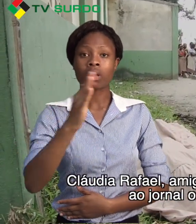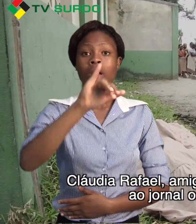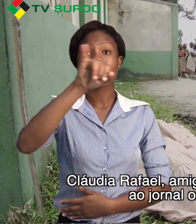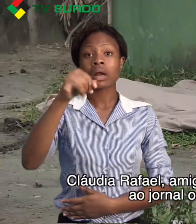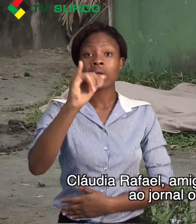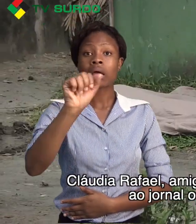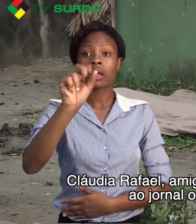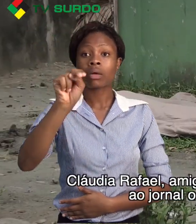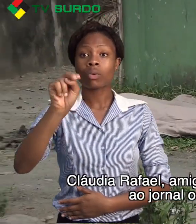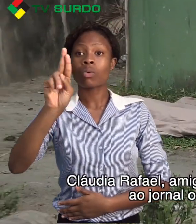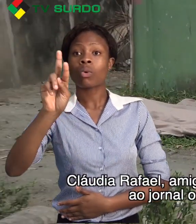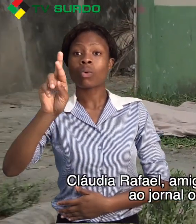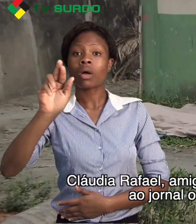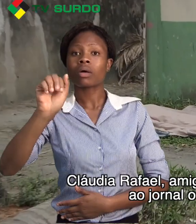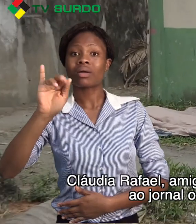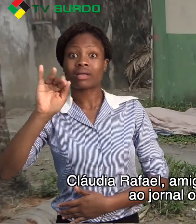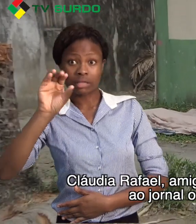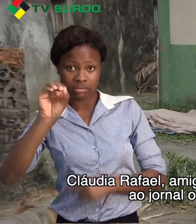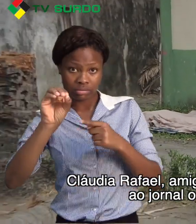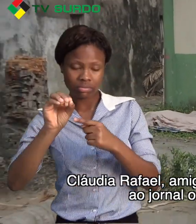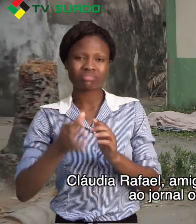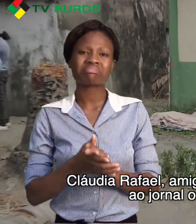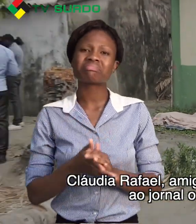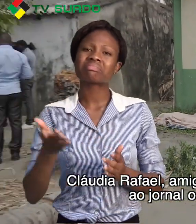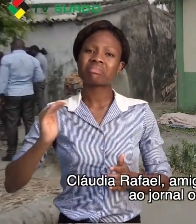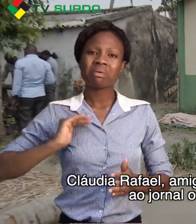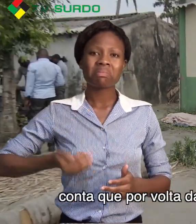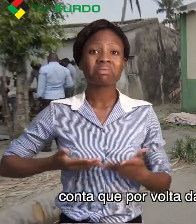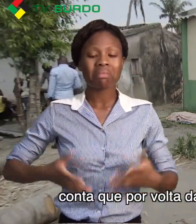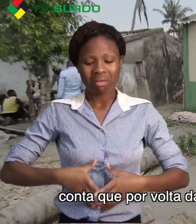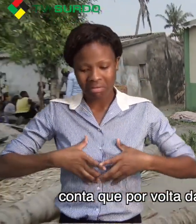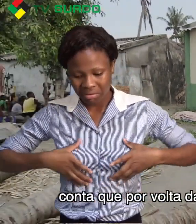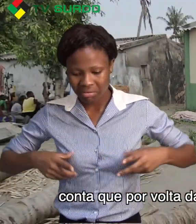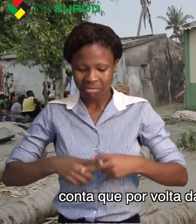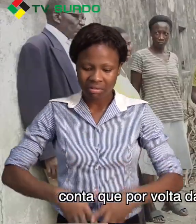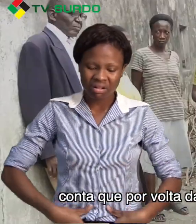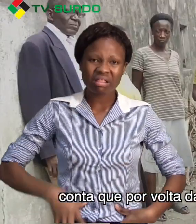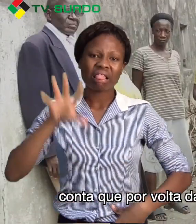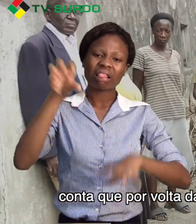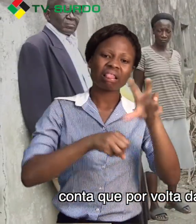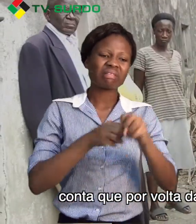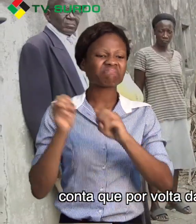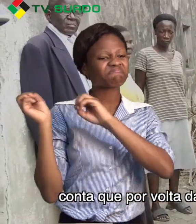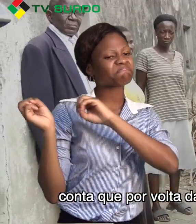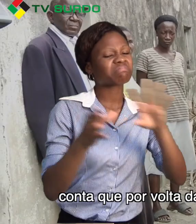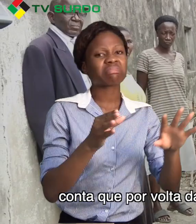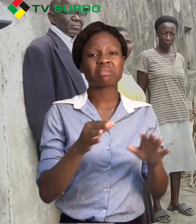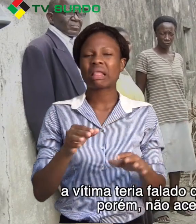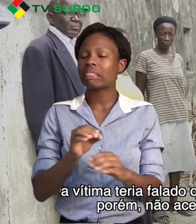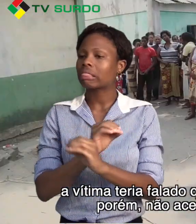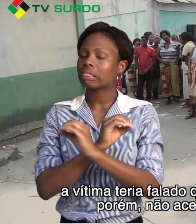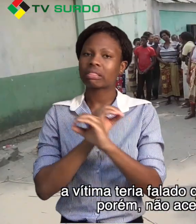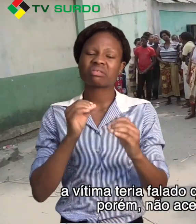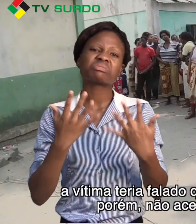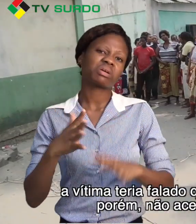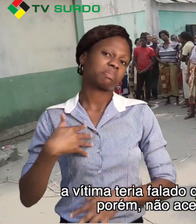Rafael, amiga da vítima, em declarações ao jornal O País no domingo, conta que por volta das 20 horas da noite do crime,